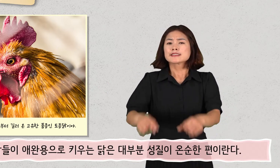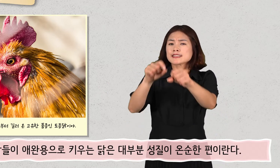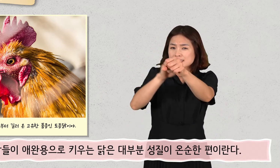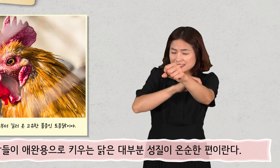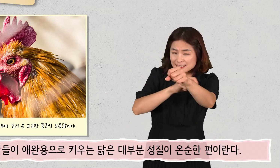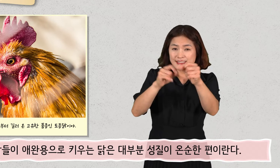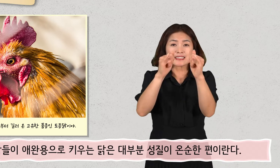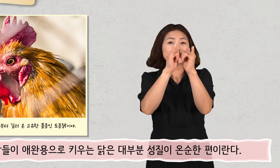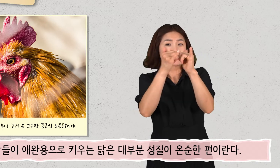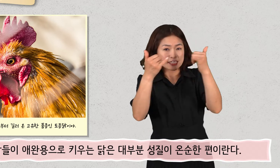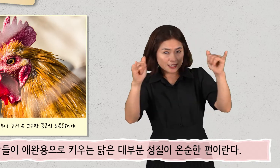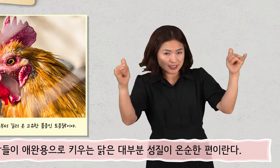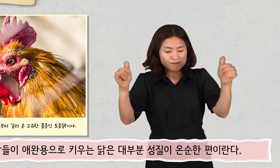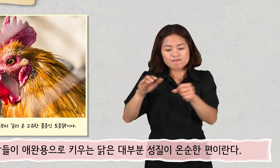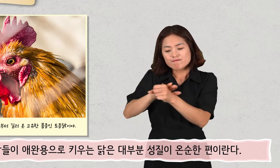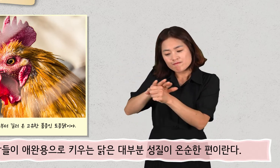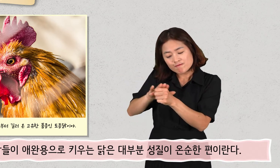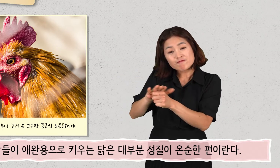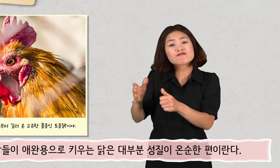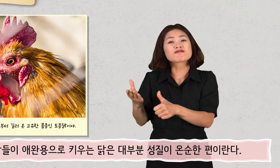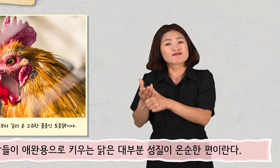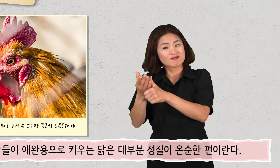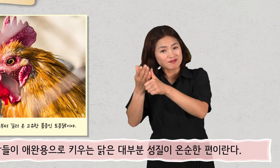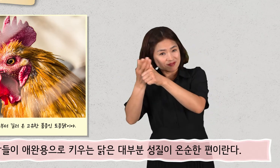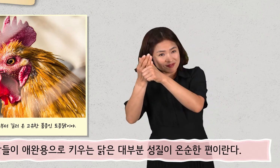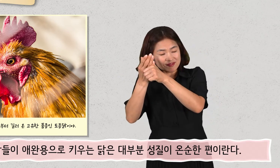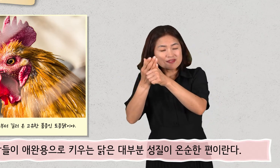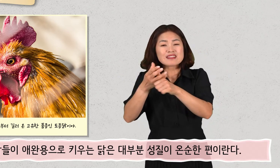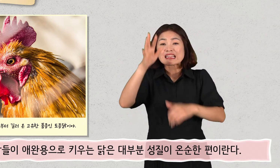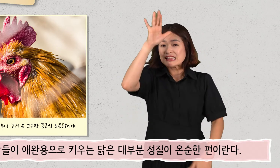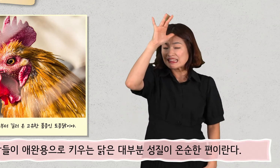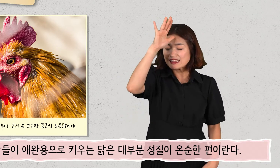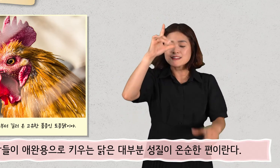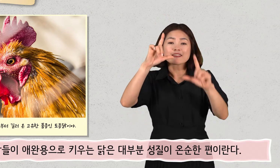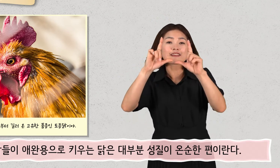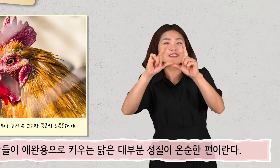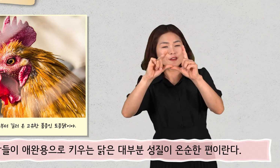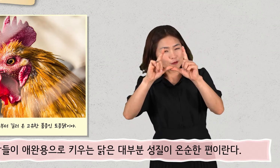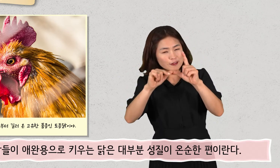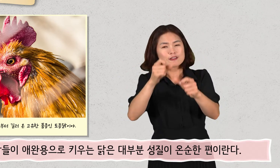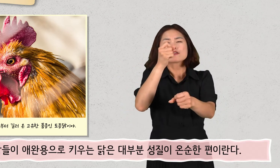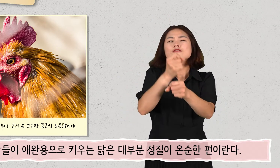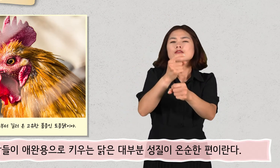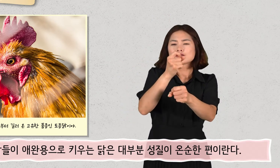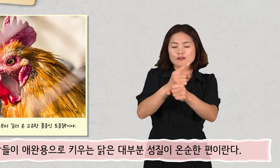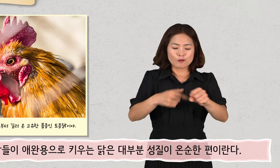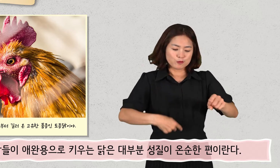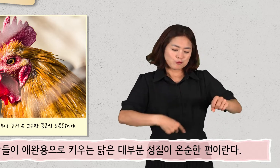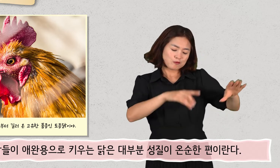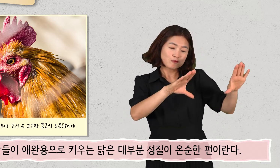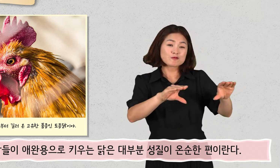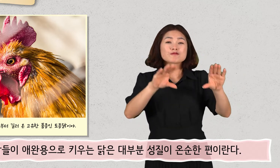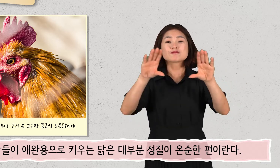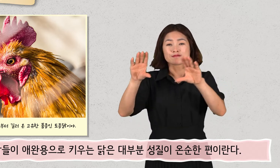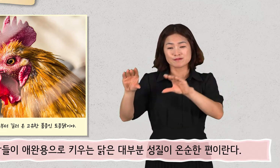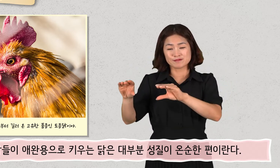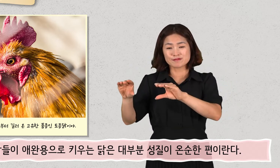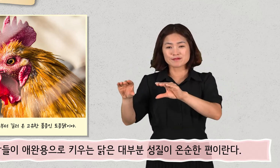특히 사람들이 애완용으로 키우는 닭은 대부분 성질이 온순한 편이란다.